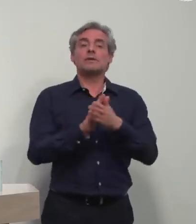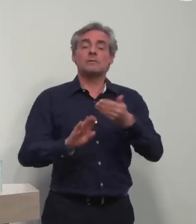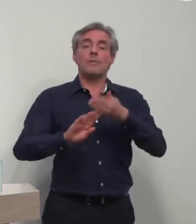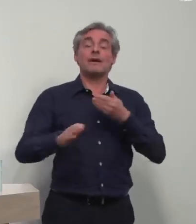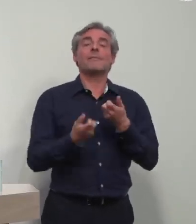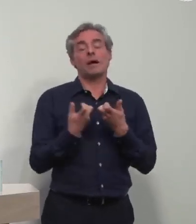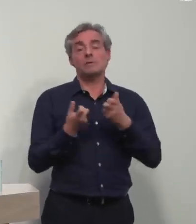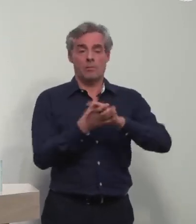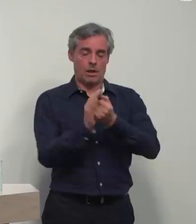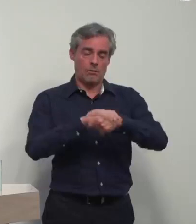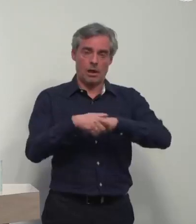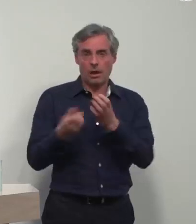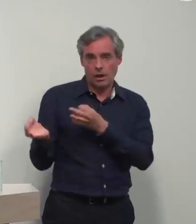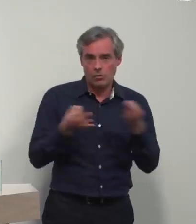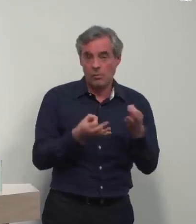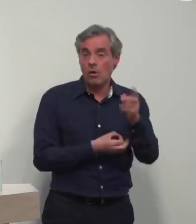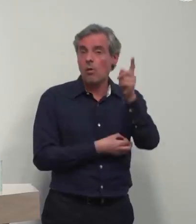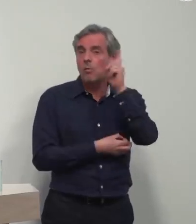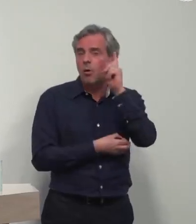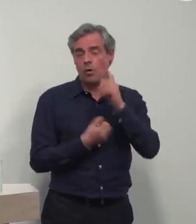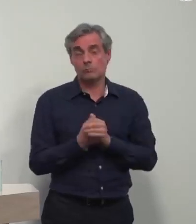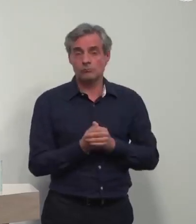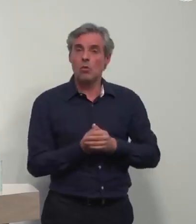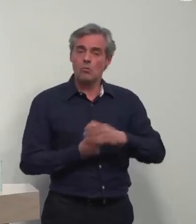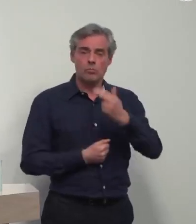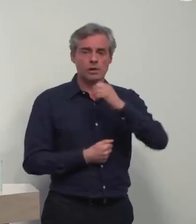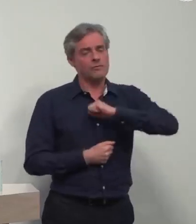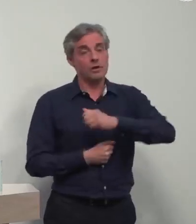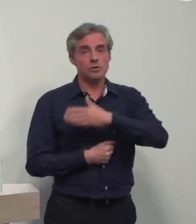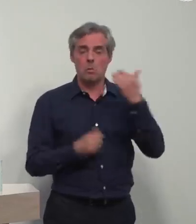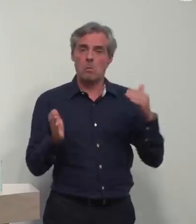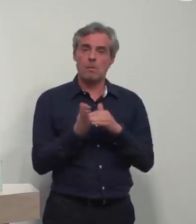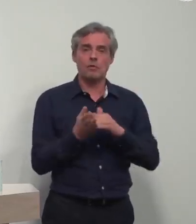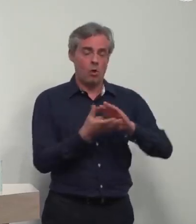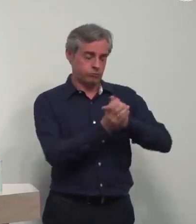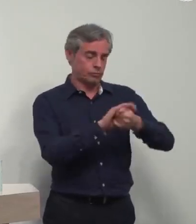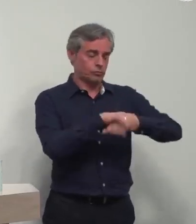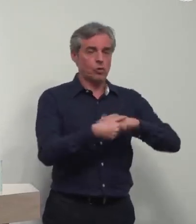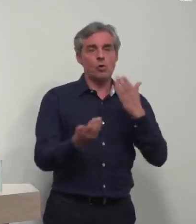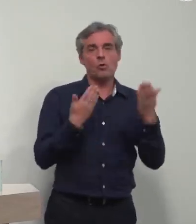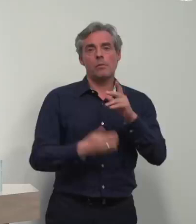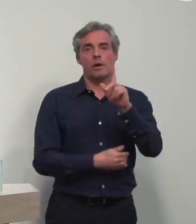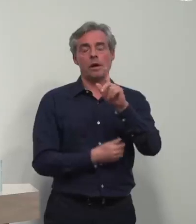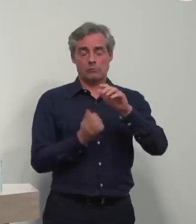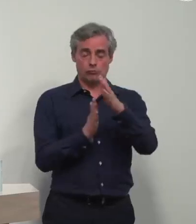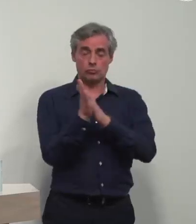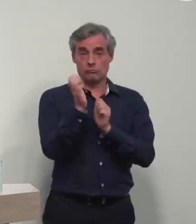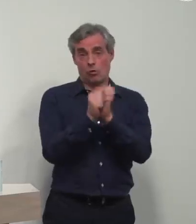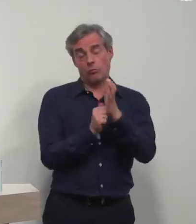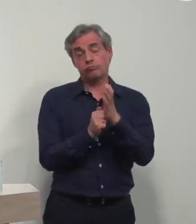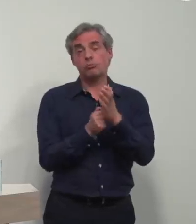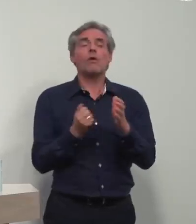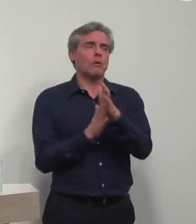particulier le lavage des mains puisqu'il est beaucoup plus intéressant, beaucoup plus efficace de se laver les mains plutôt que de porter des gants